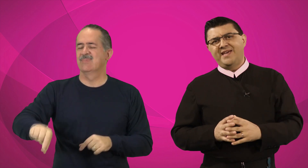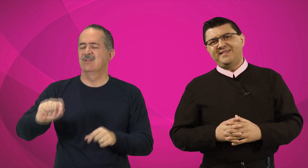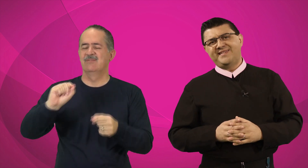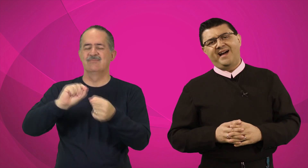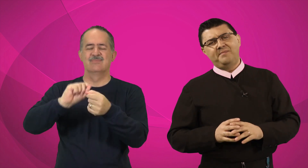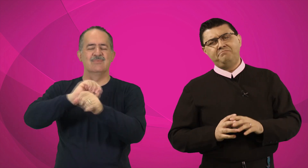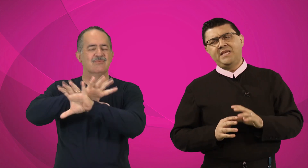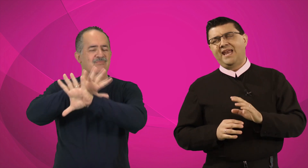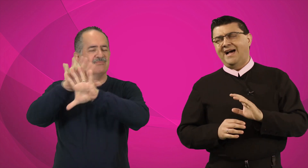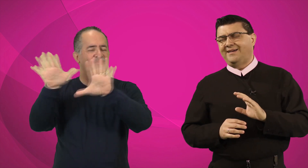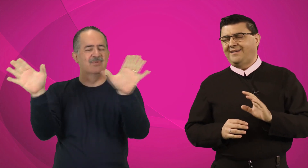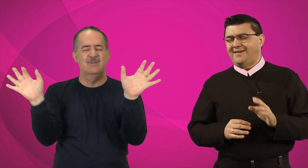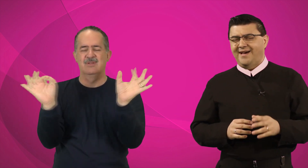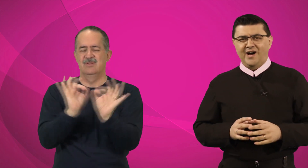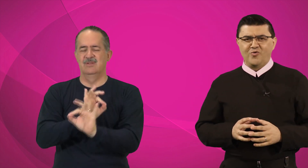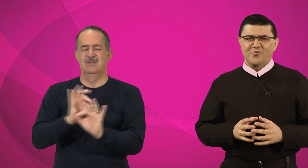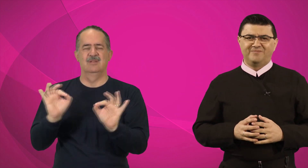realizar milagre algum.